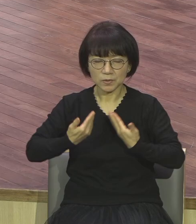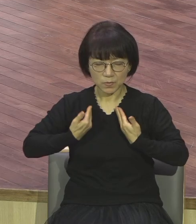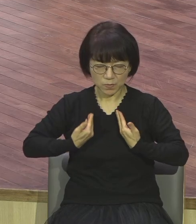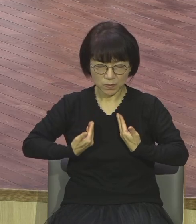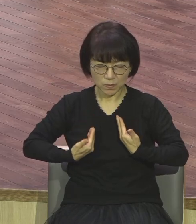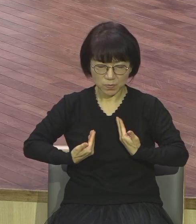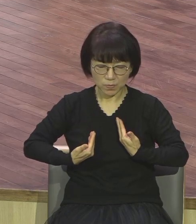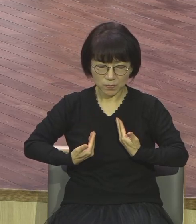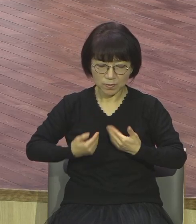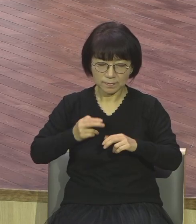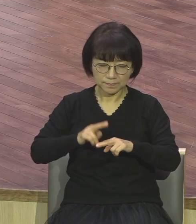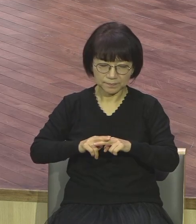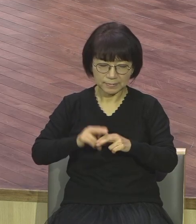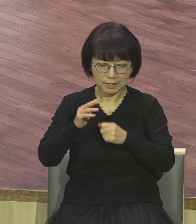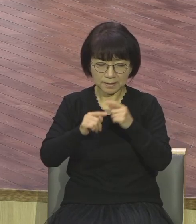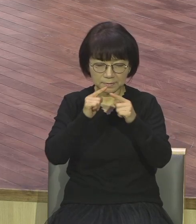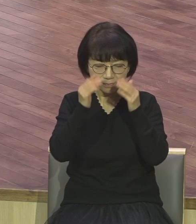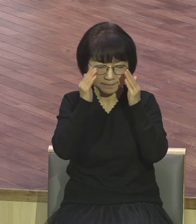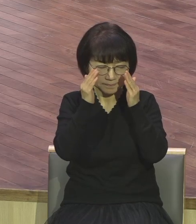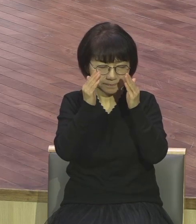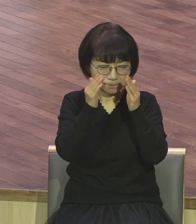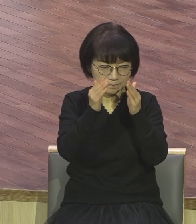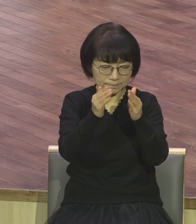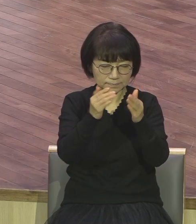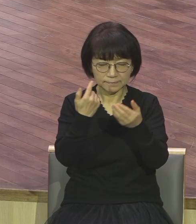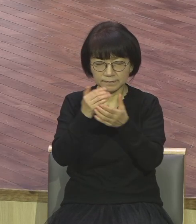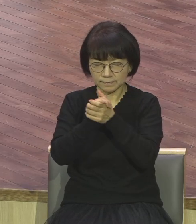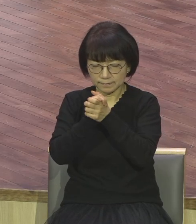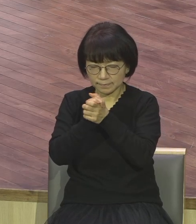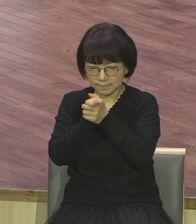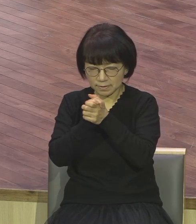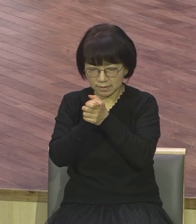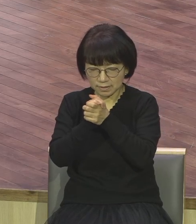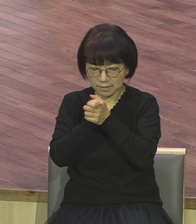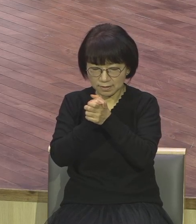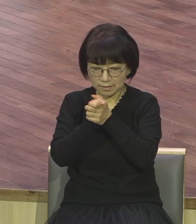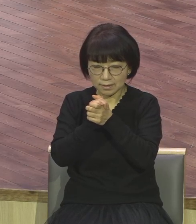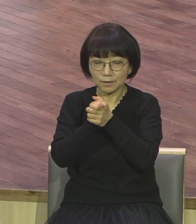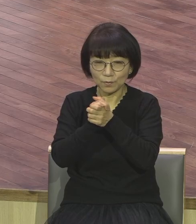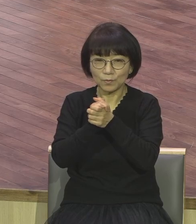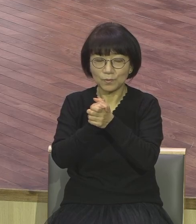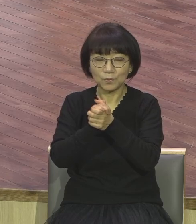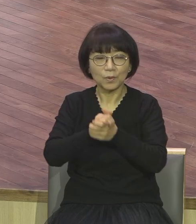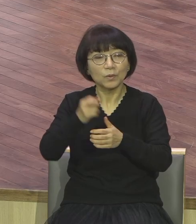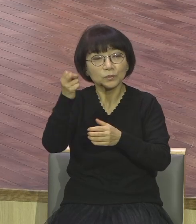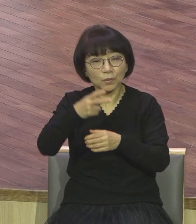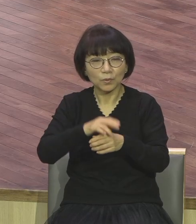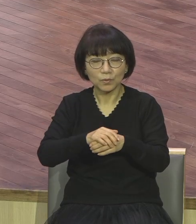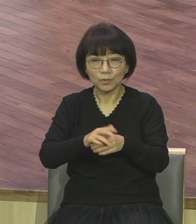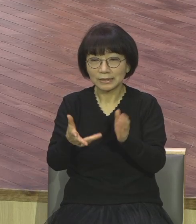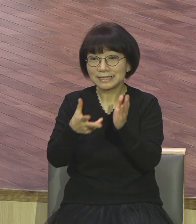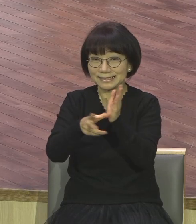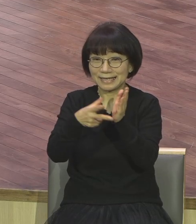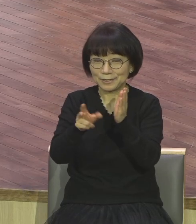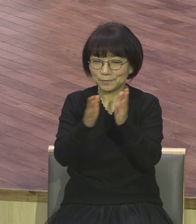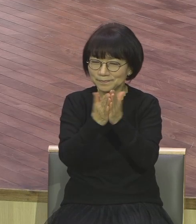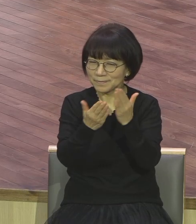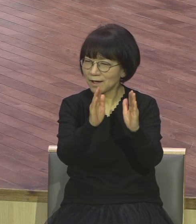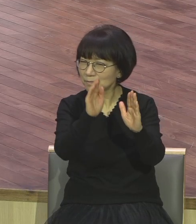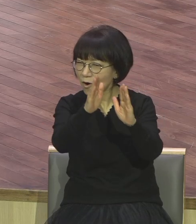말씀과 기도의 각종 자료도 볼 수 있는 그런 시스템 돌아와서 조용히